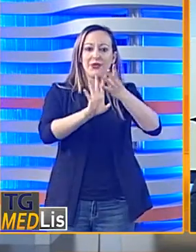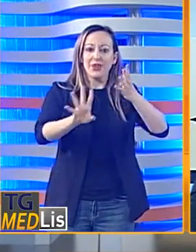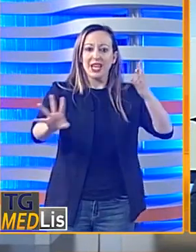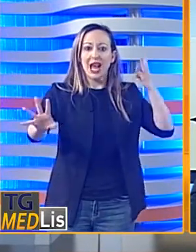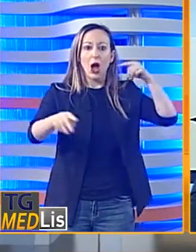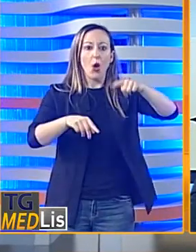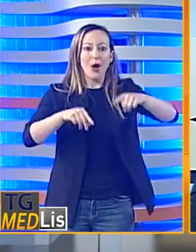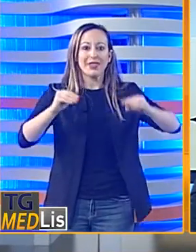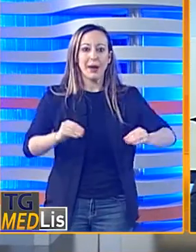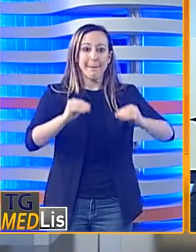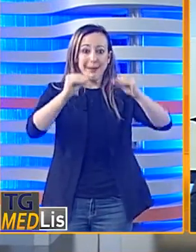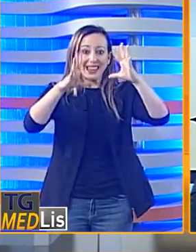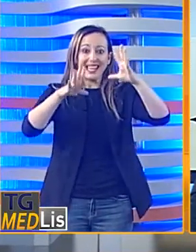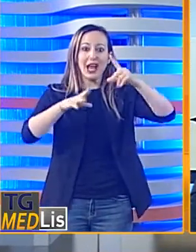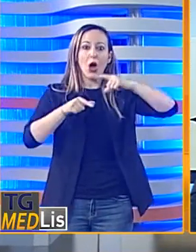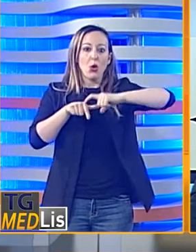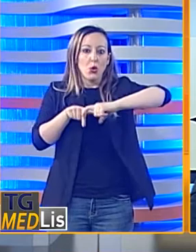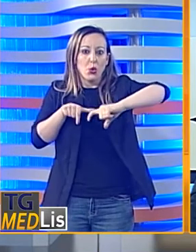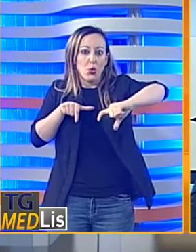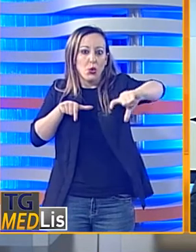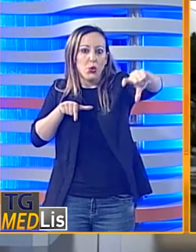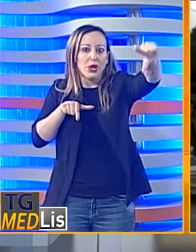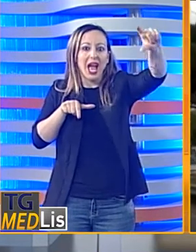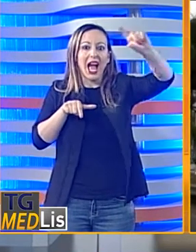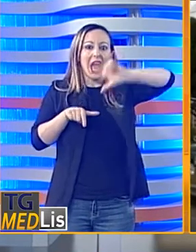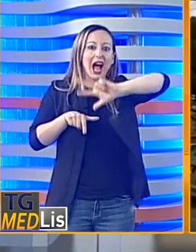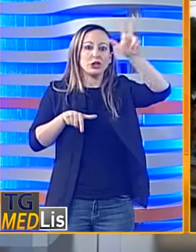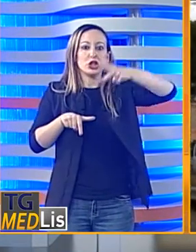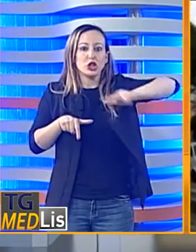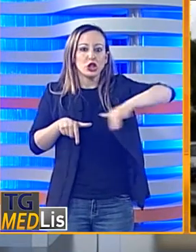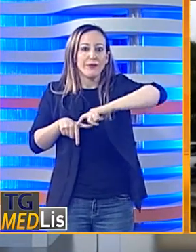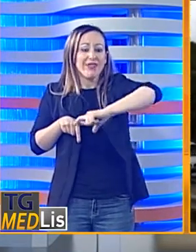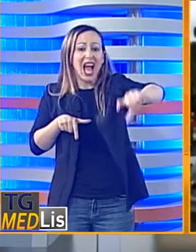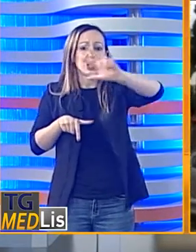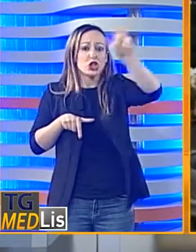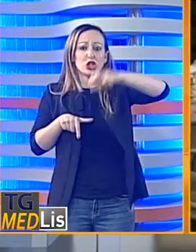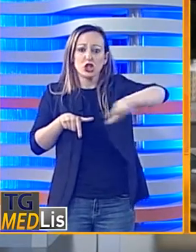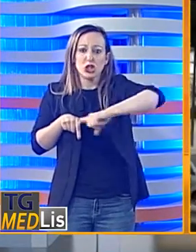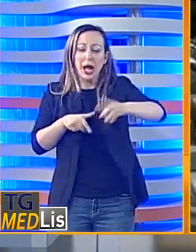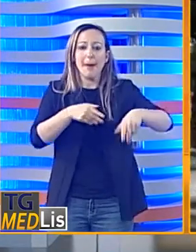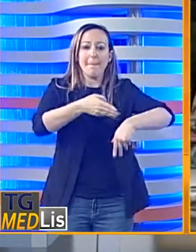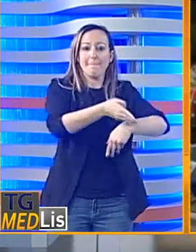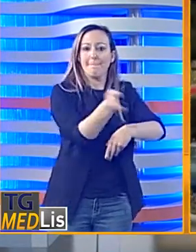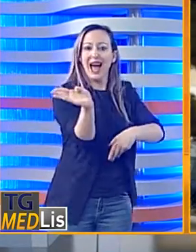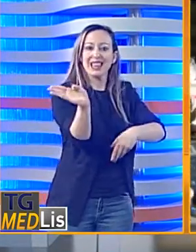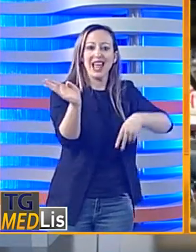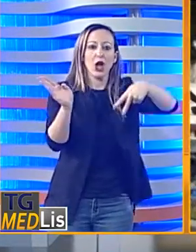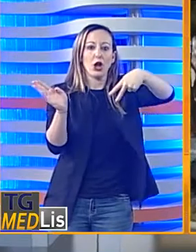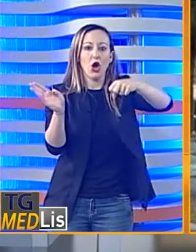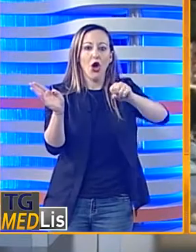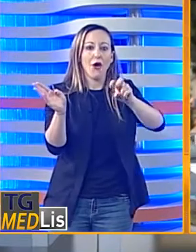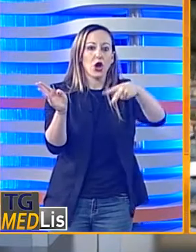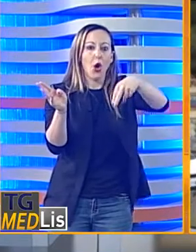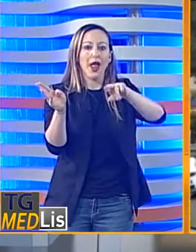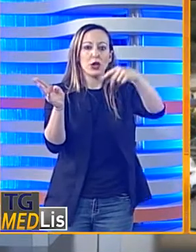Rallentamenti al traffico questa mattina a lungo Viale Regione Siciliana, Palermo in particolare nel tratto